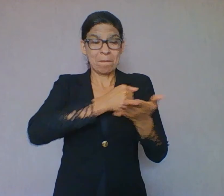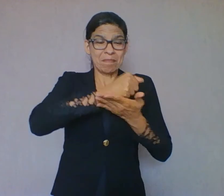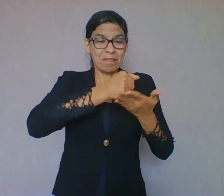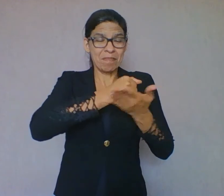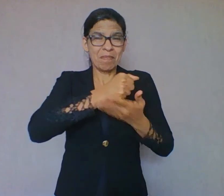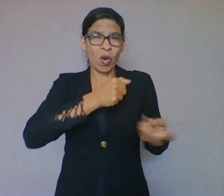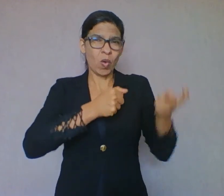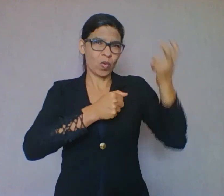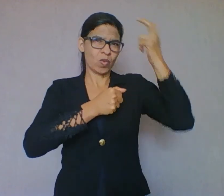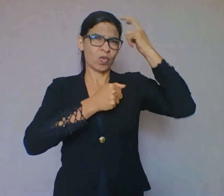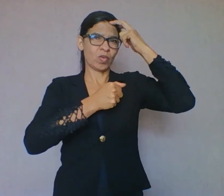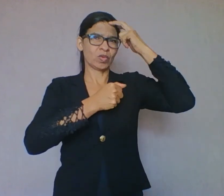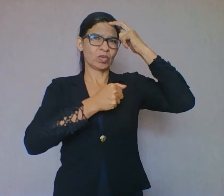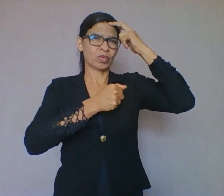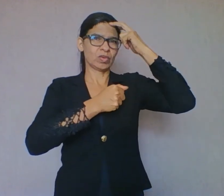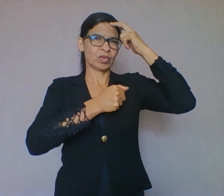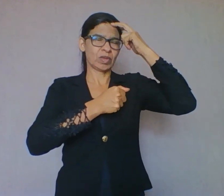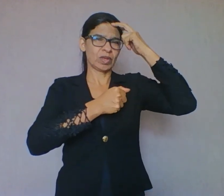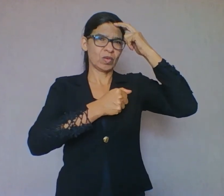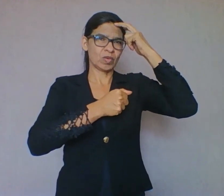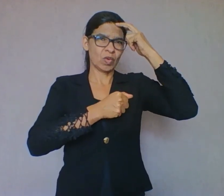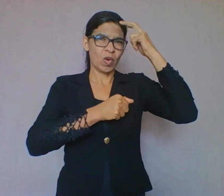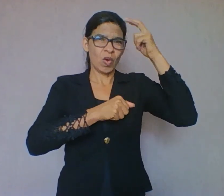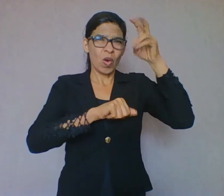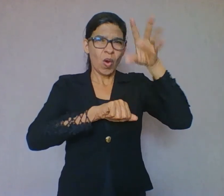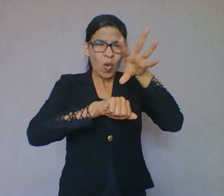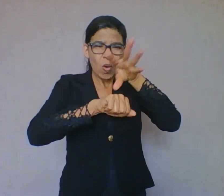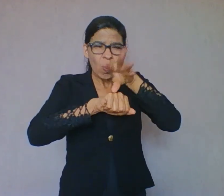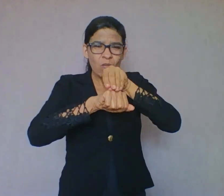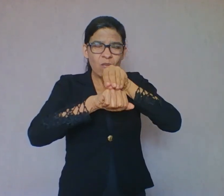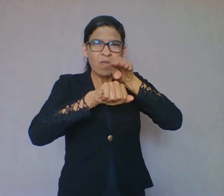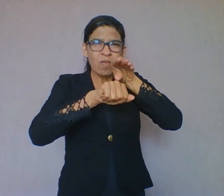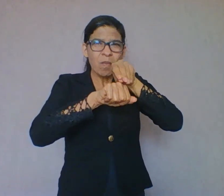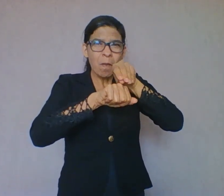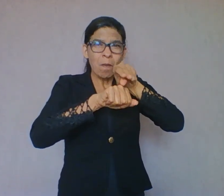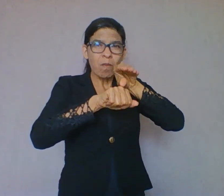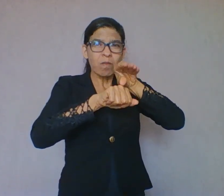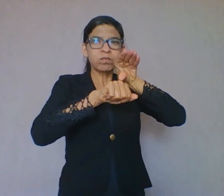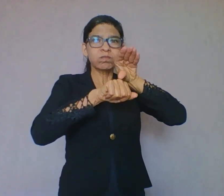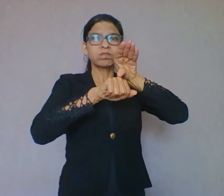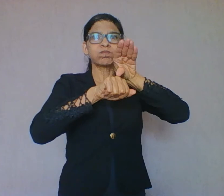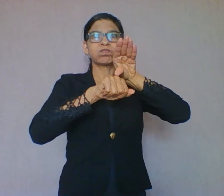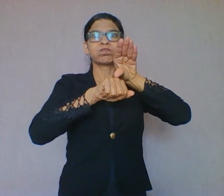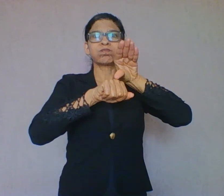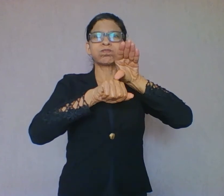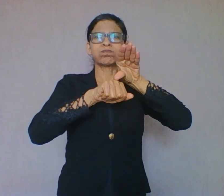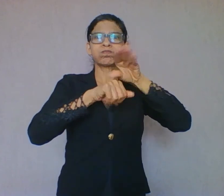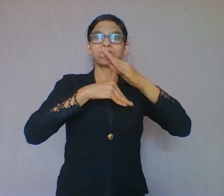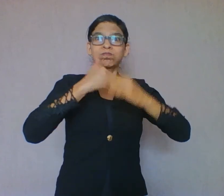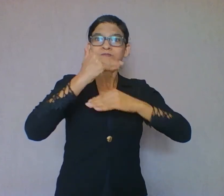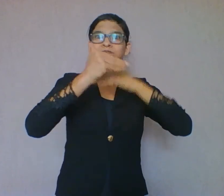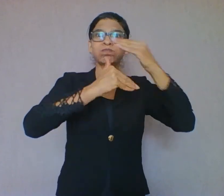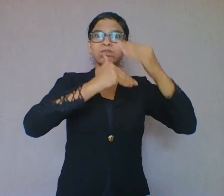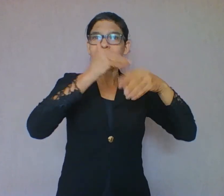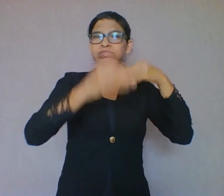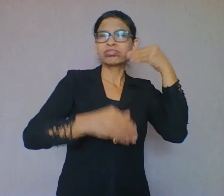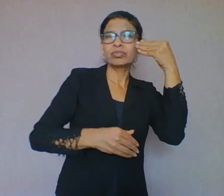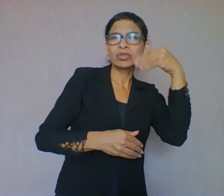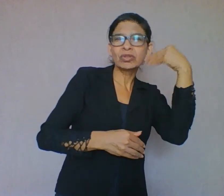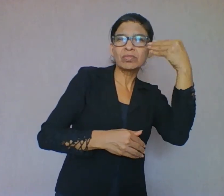cada um vai acumulando no cotidiano, nas experiências, vivências e aprendizagens. Assim,